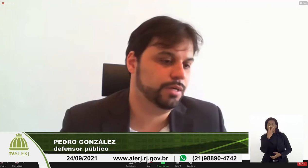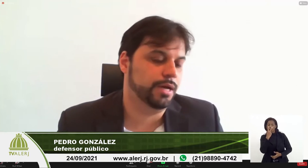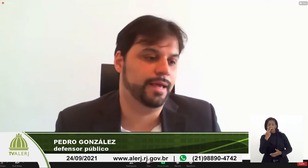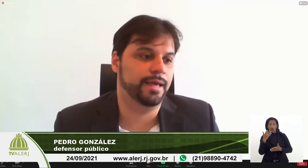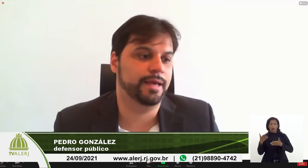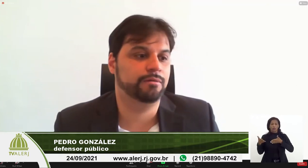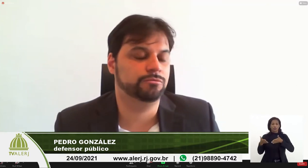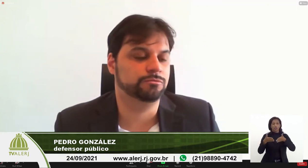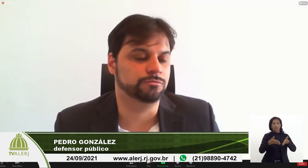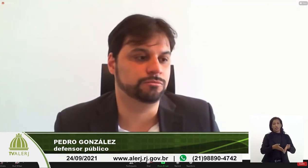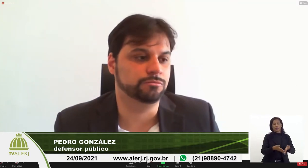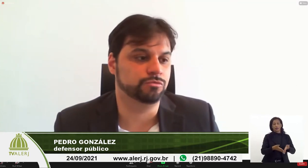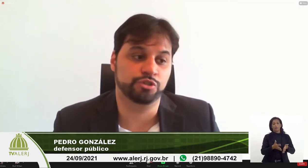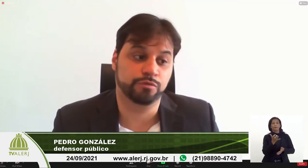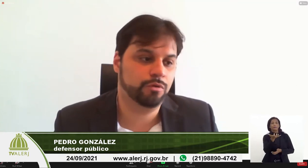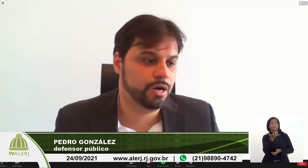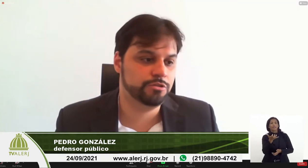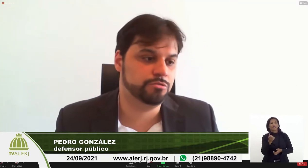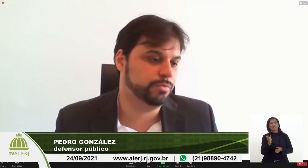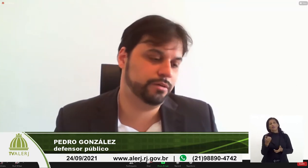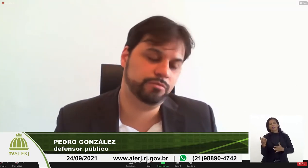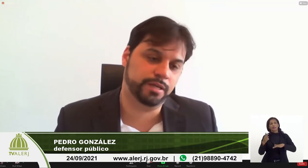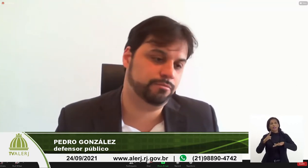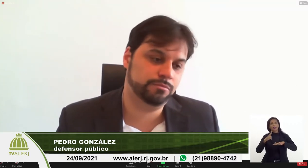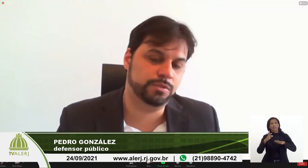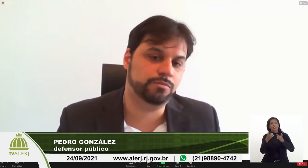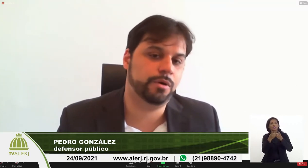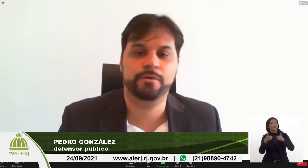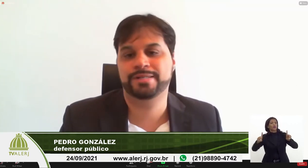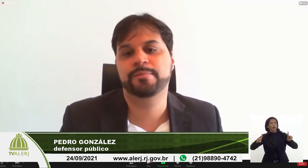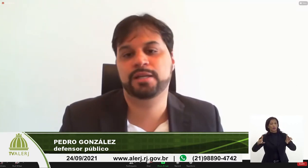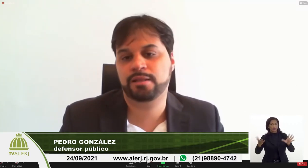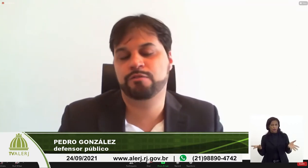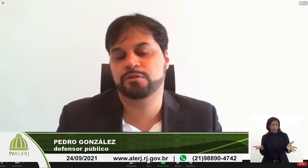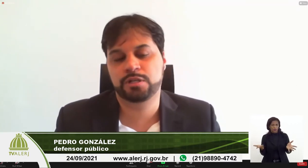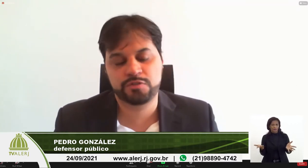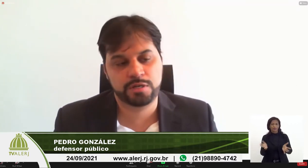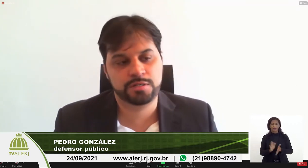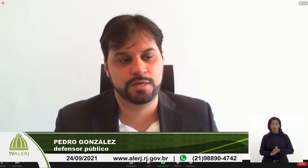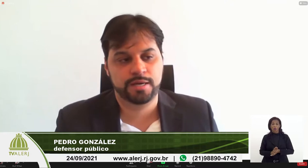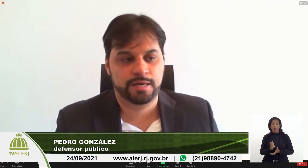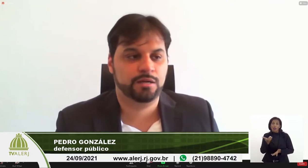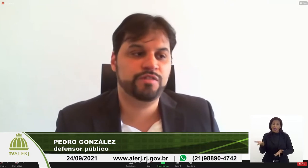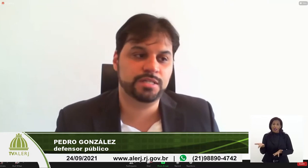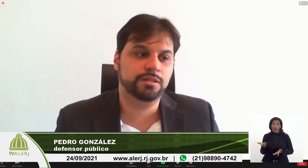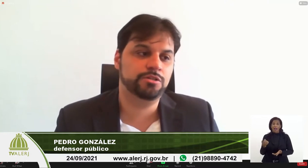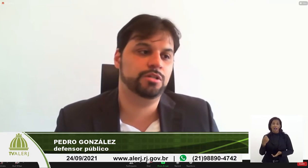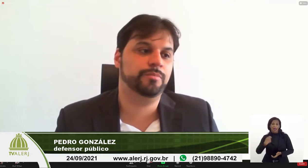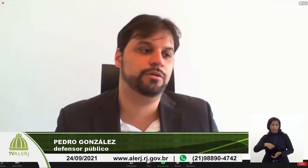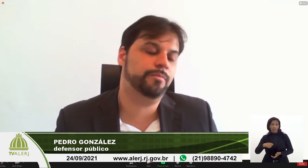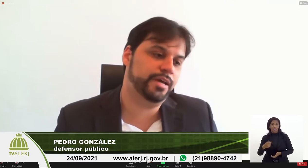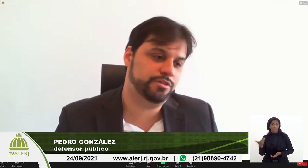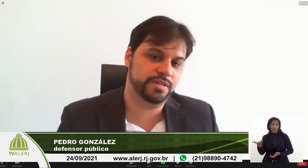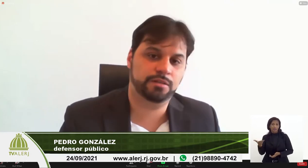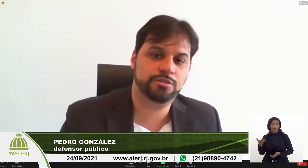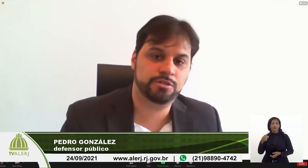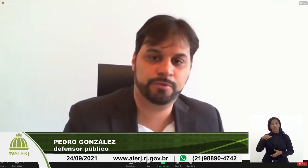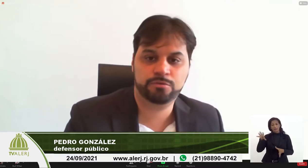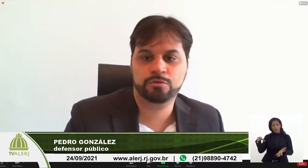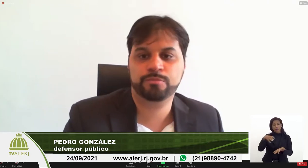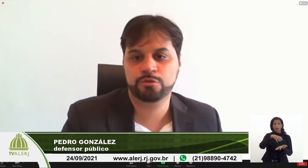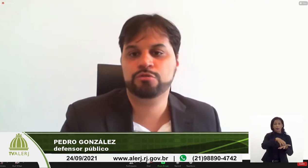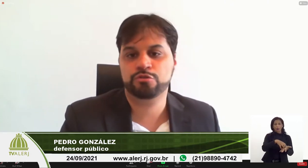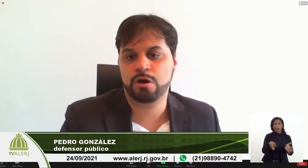fazer um divórcio tem uma demanda que tenha a com deficiência ela não vai ser atendida pelo NUPED vai ser